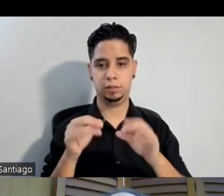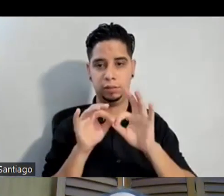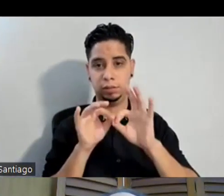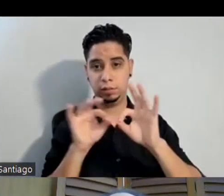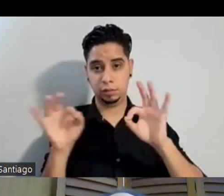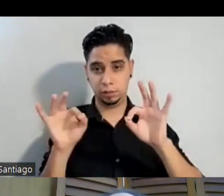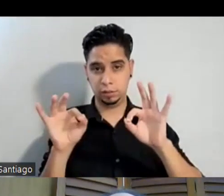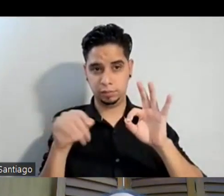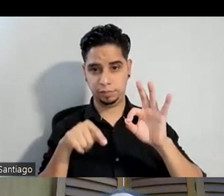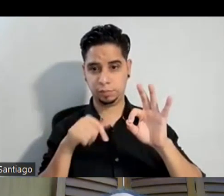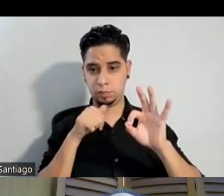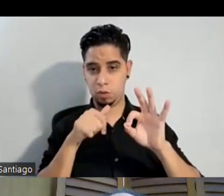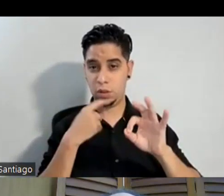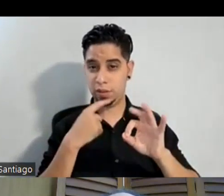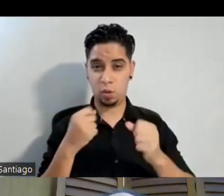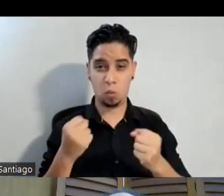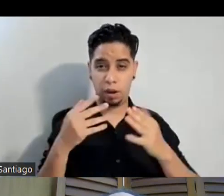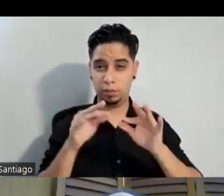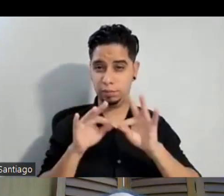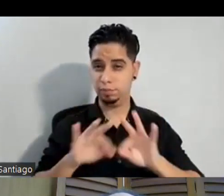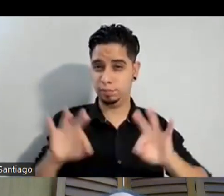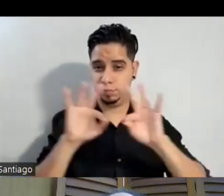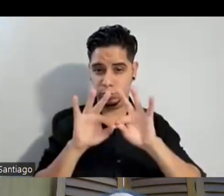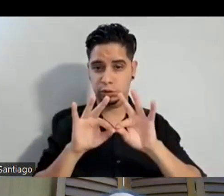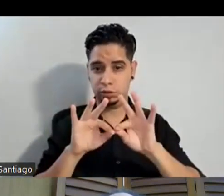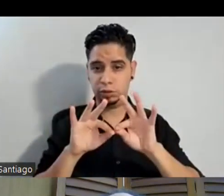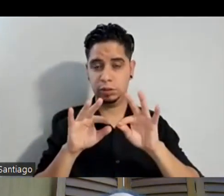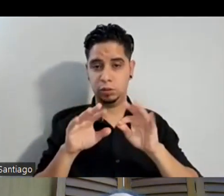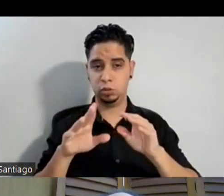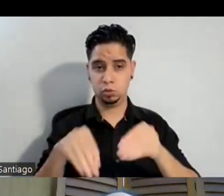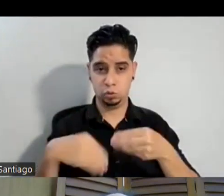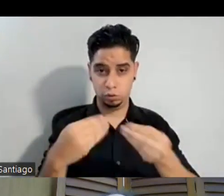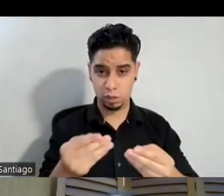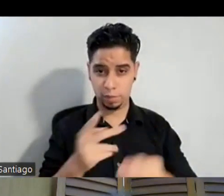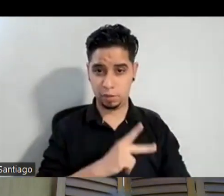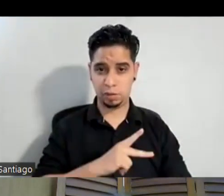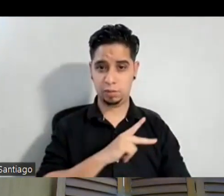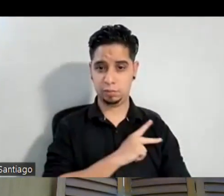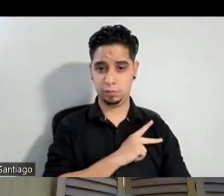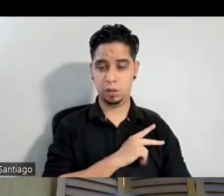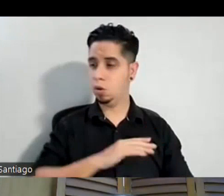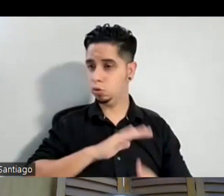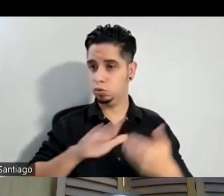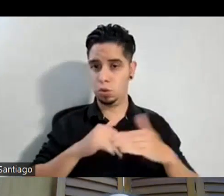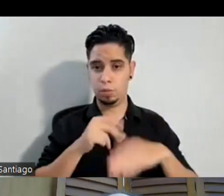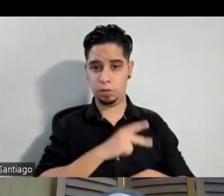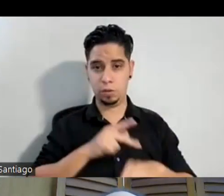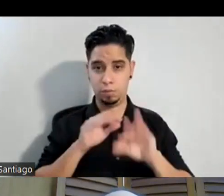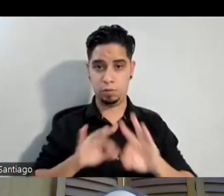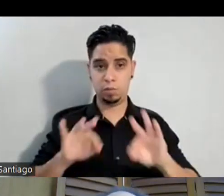la importancia que un actor le va a dar al personaje todos los personajes son importantes por algo están en el texto tengan una